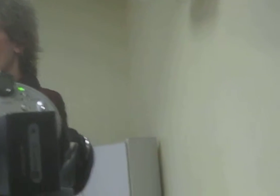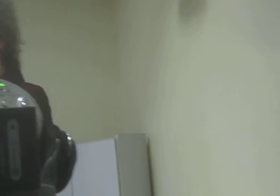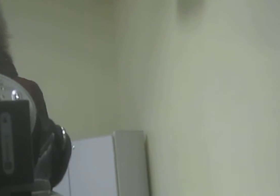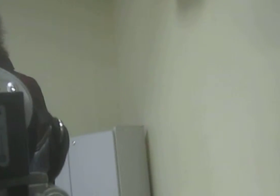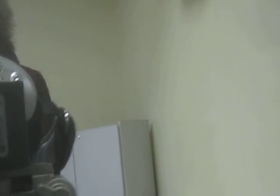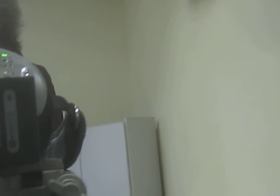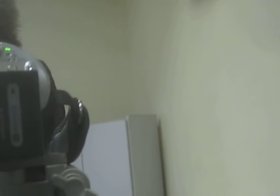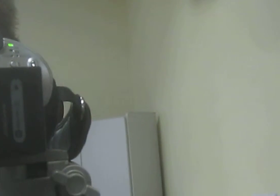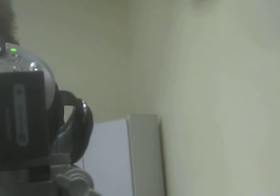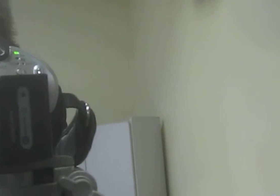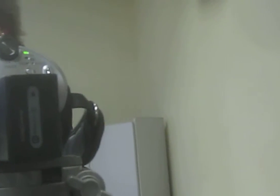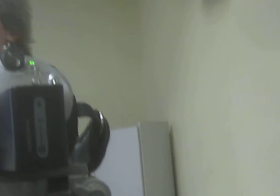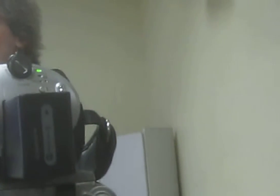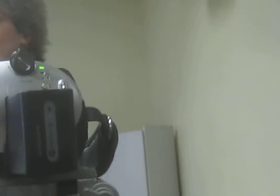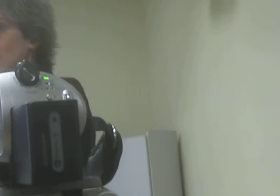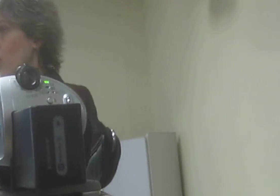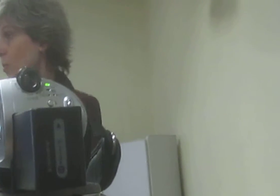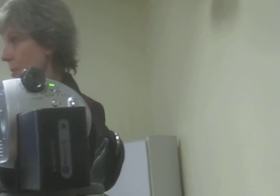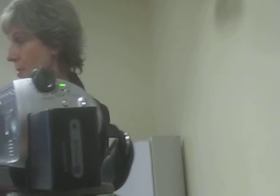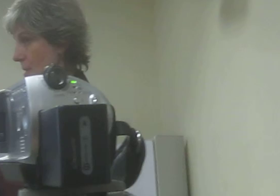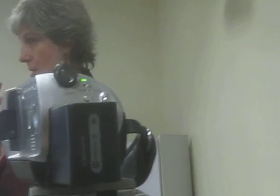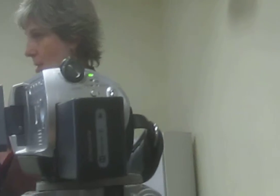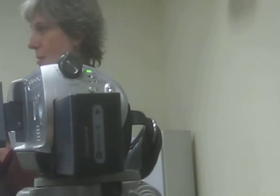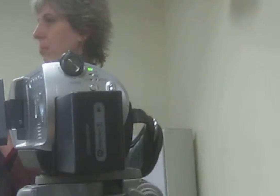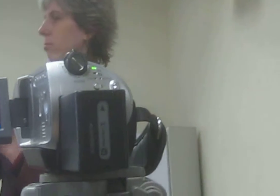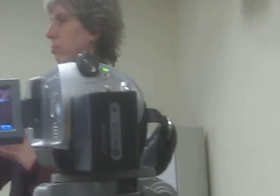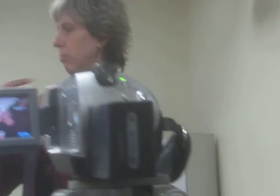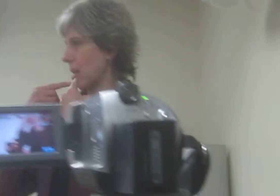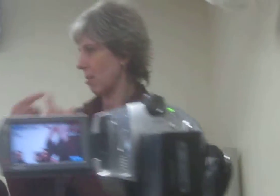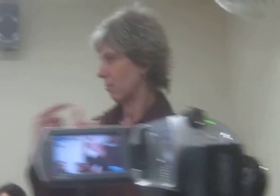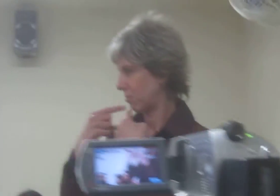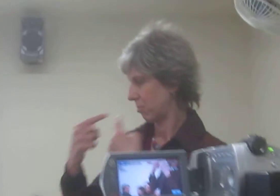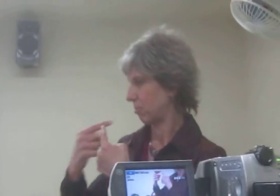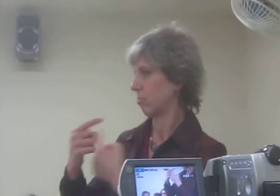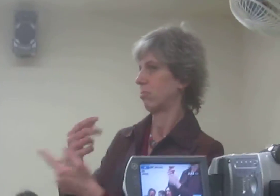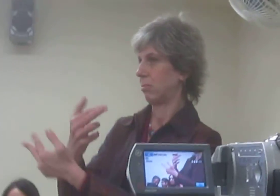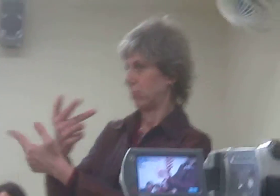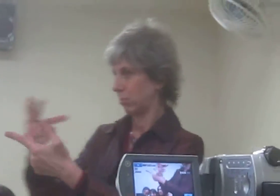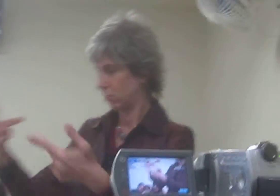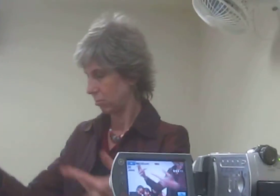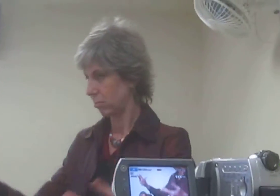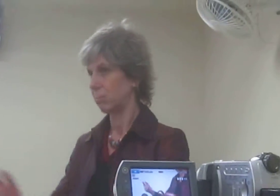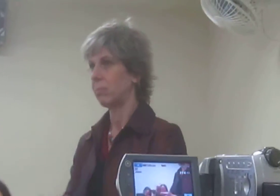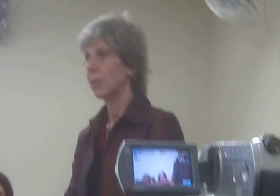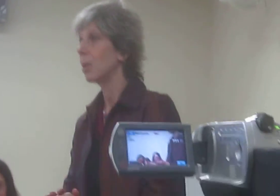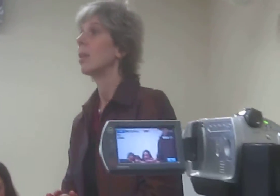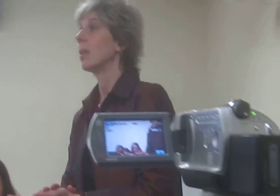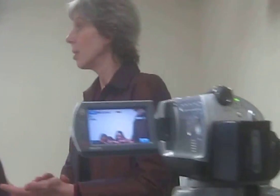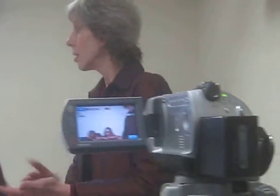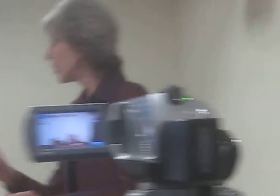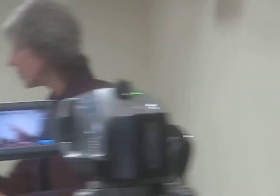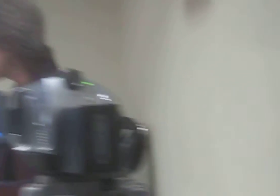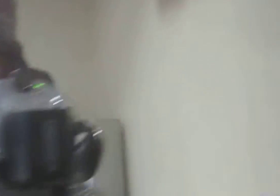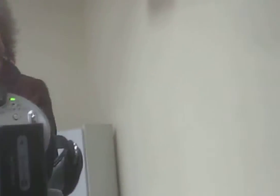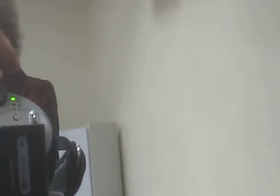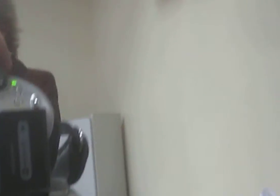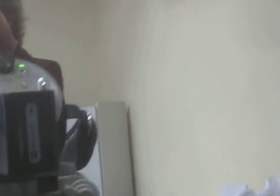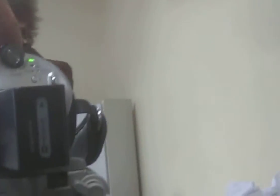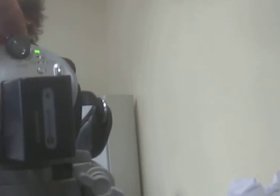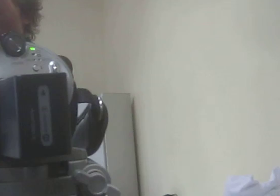diversas situações. A gente está anotando cada uma dessas reivindicações, vamos ver